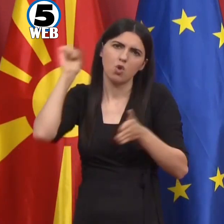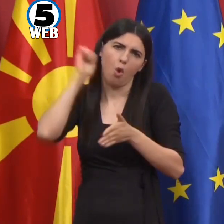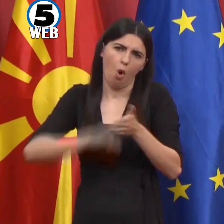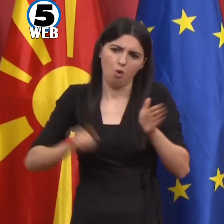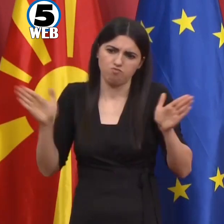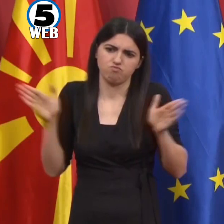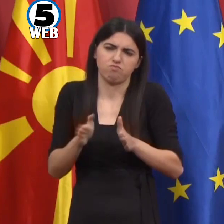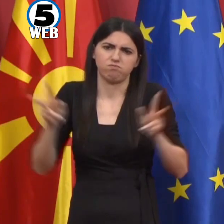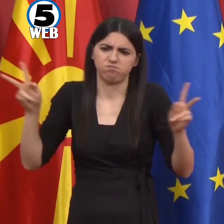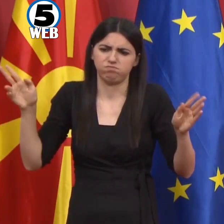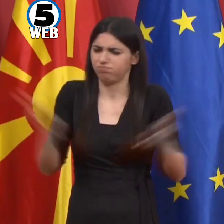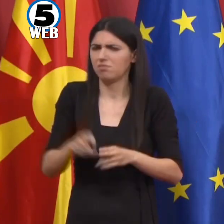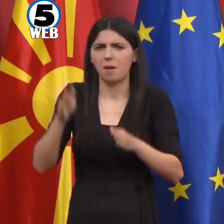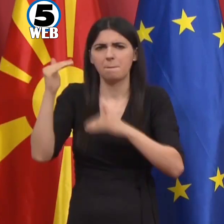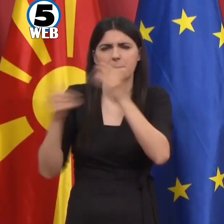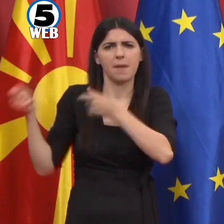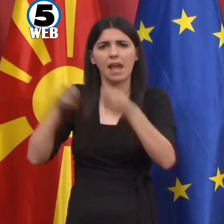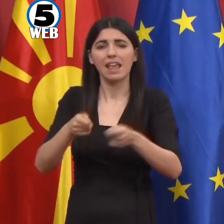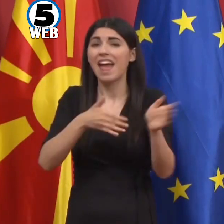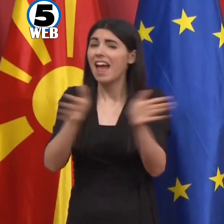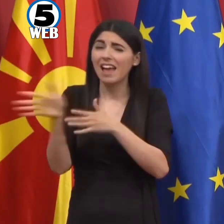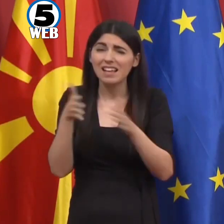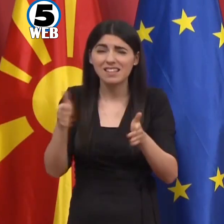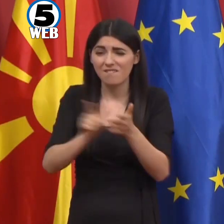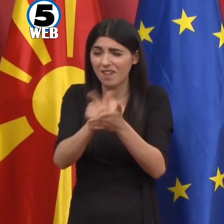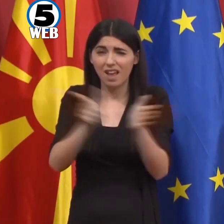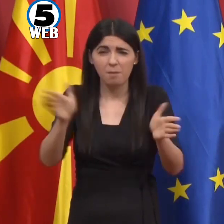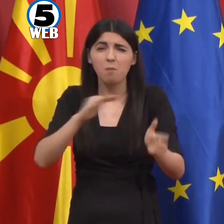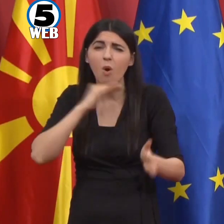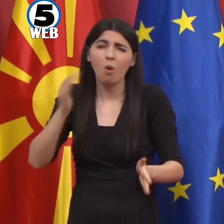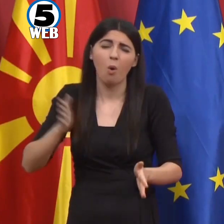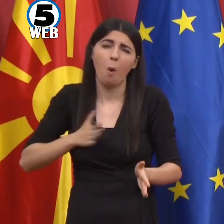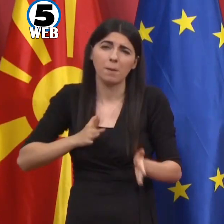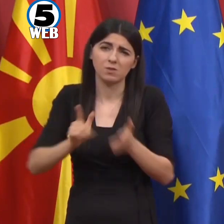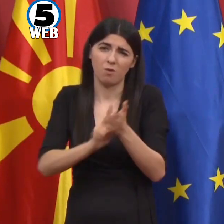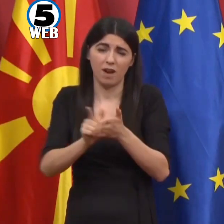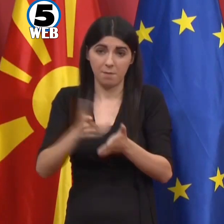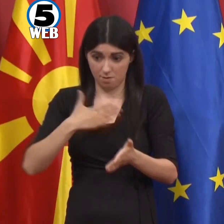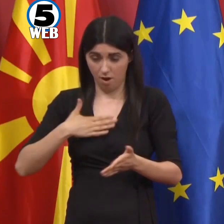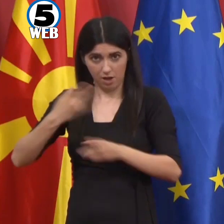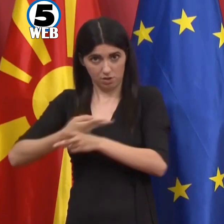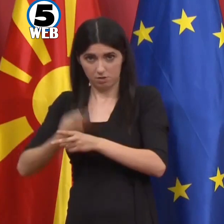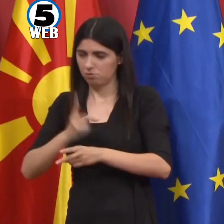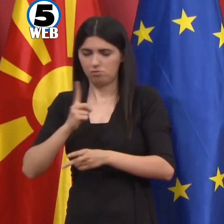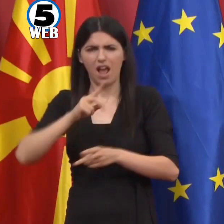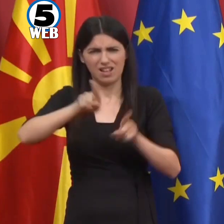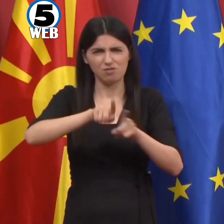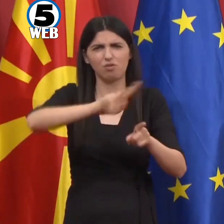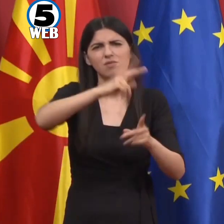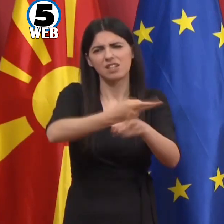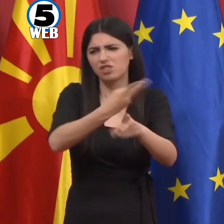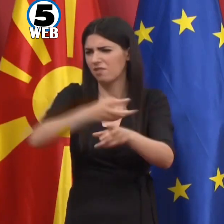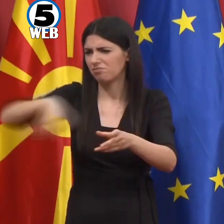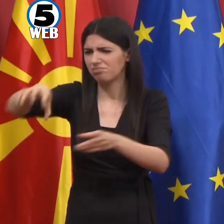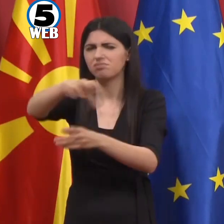Есента е абсолютно еден многу ризичен период, не само за нашата земја, за сите земји, по регионот за сите земји